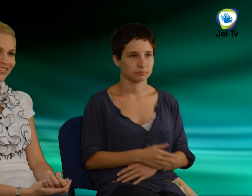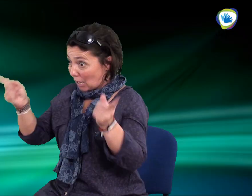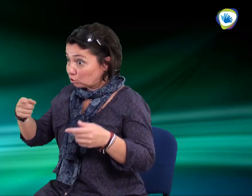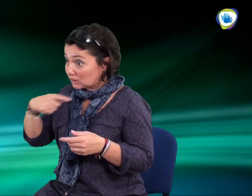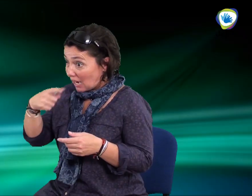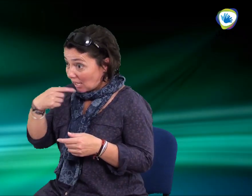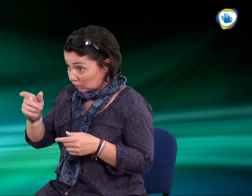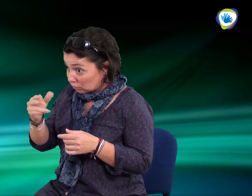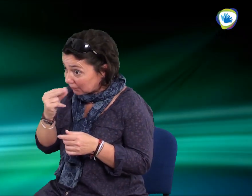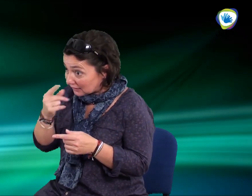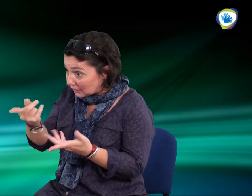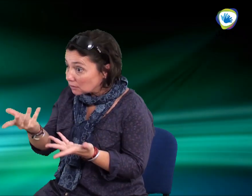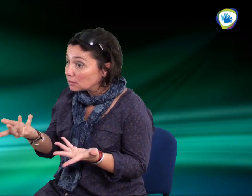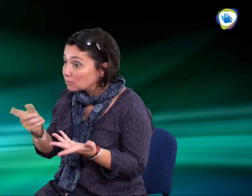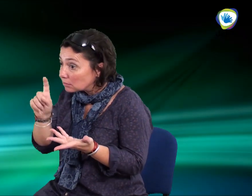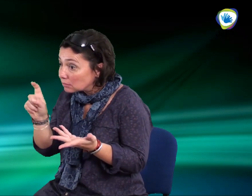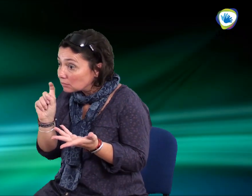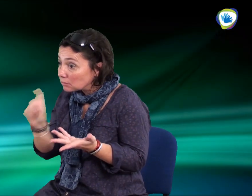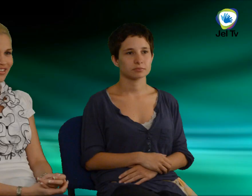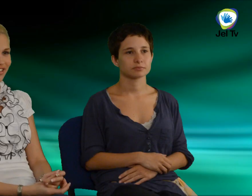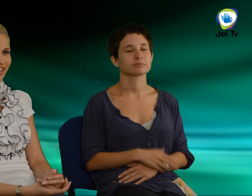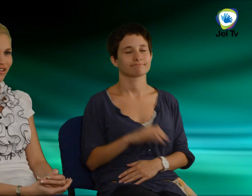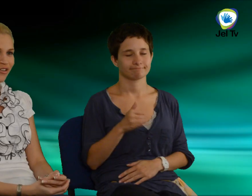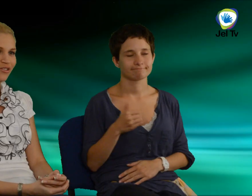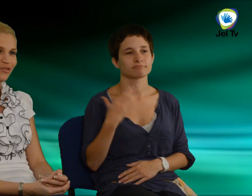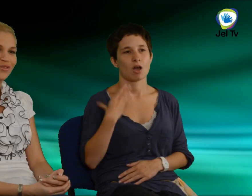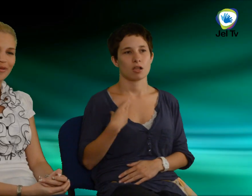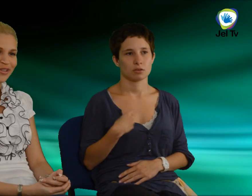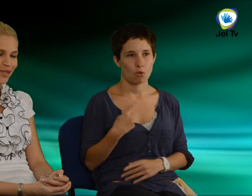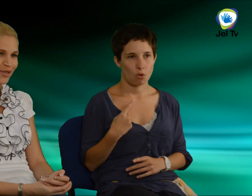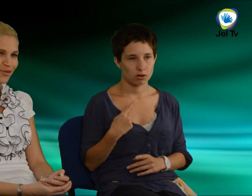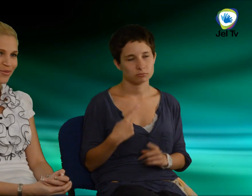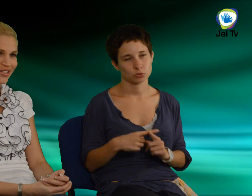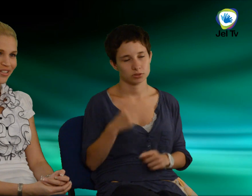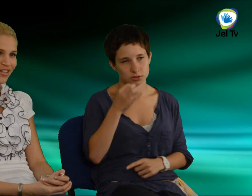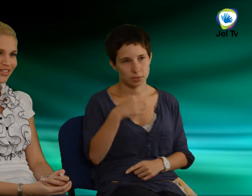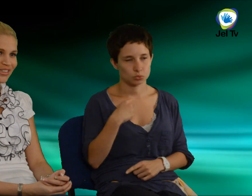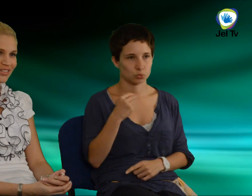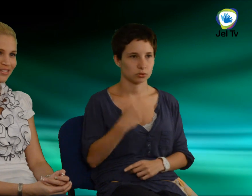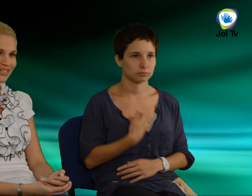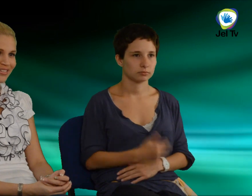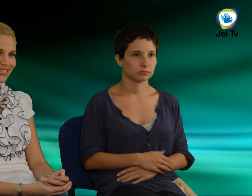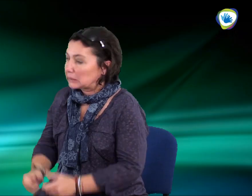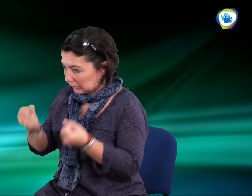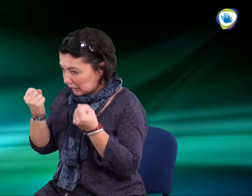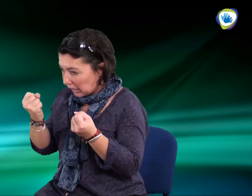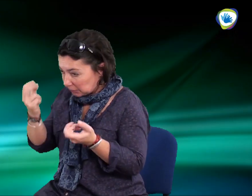Más nyelveket is beszélsz? Igen, angolul valamit némentől beszélek. Nem volt nehéz